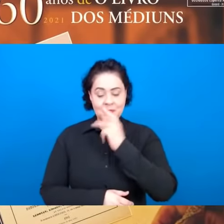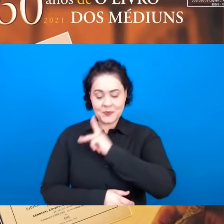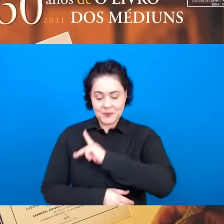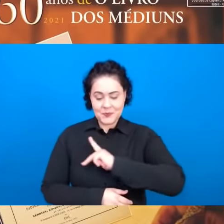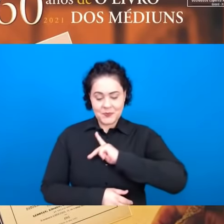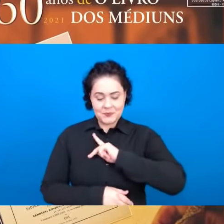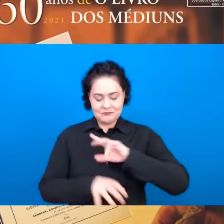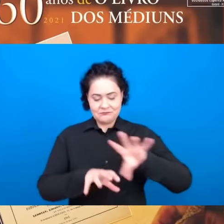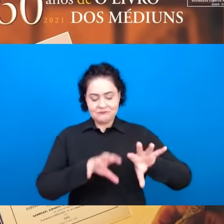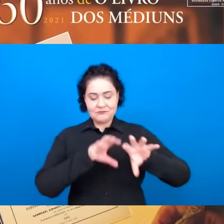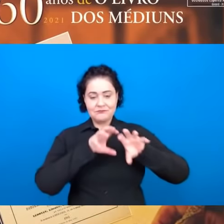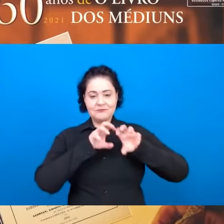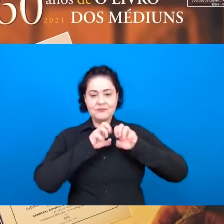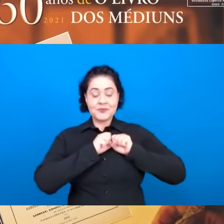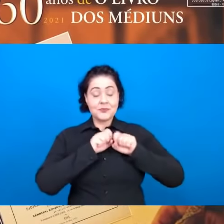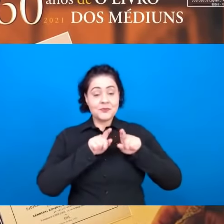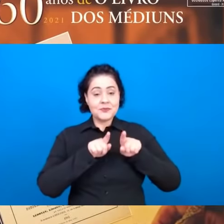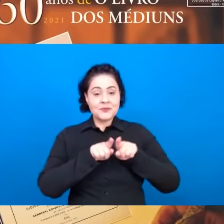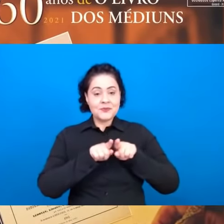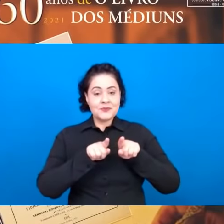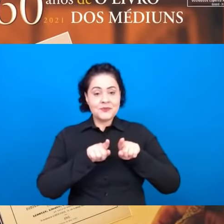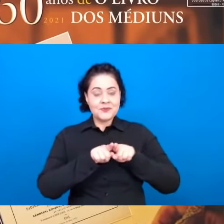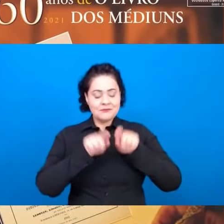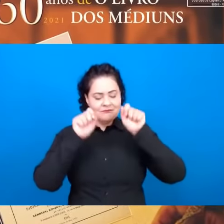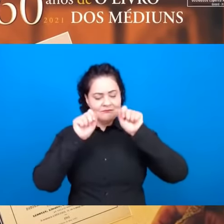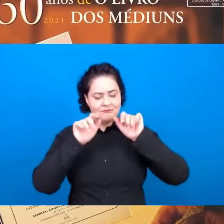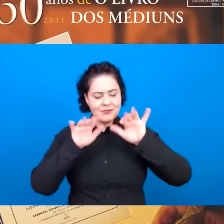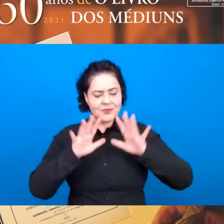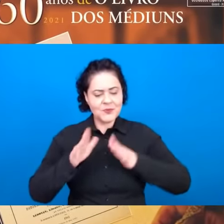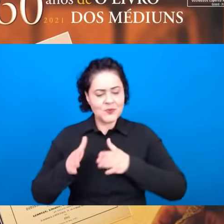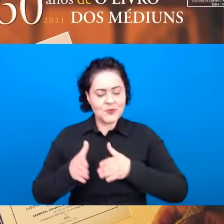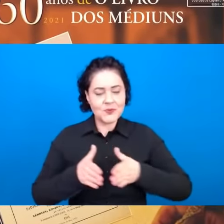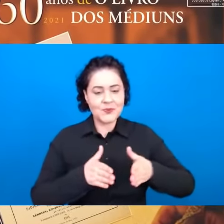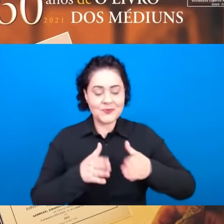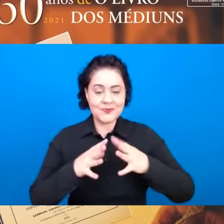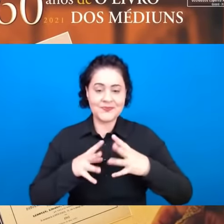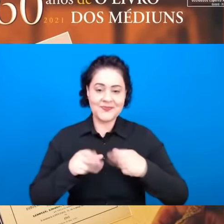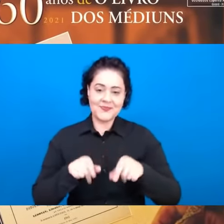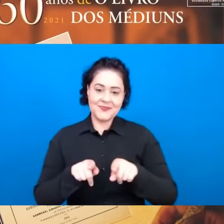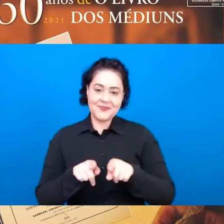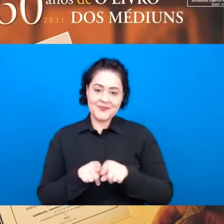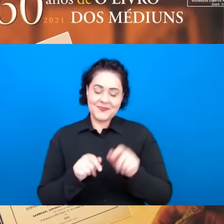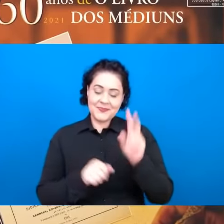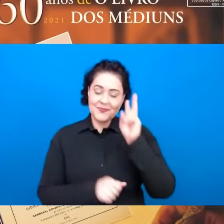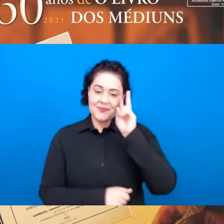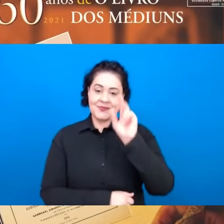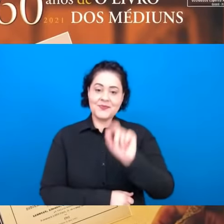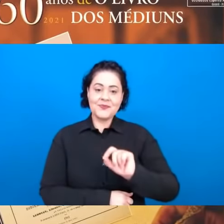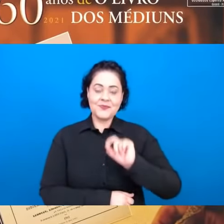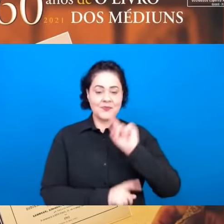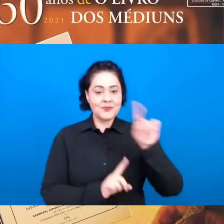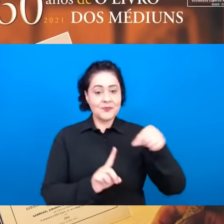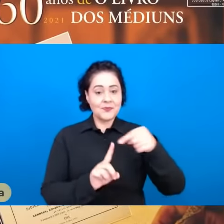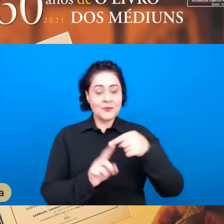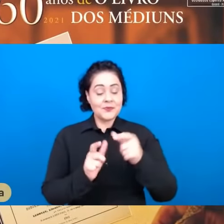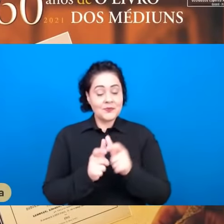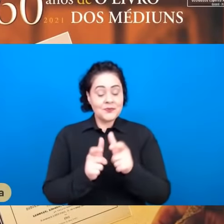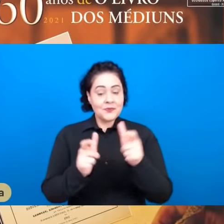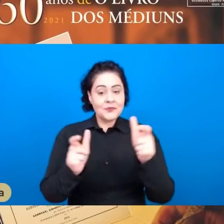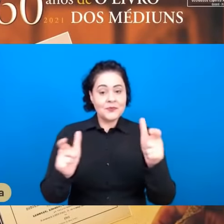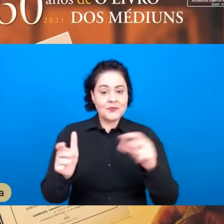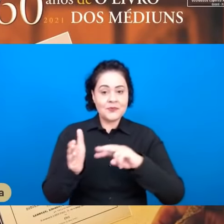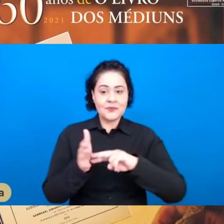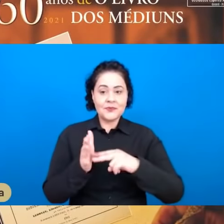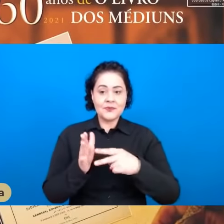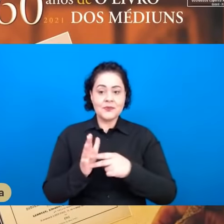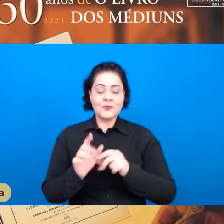inspirar, nos iluminar a todos na caminhada e que possamos nos lembrar que a finalidade maior é